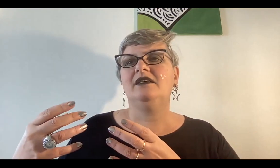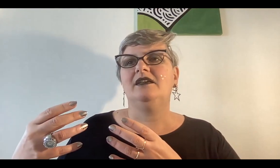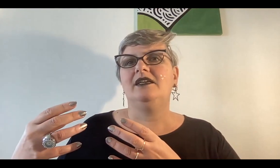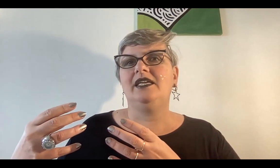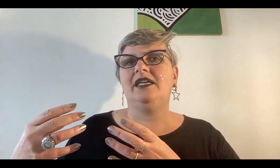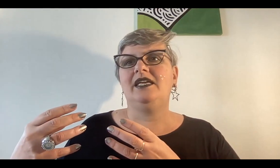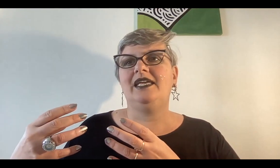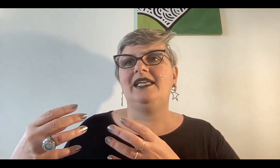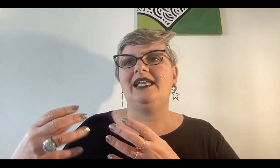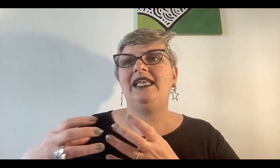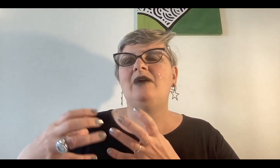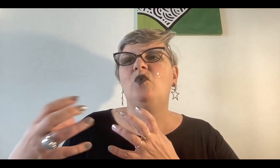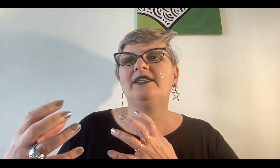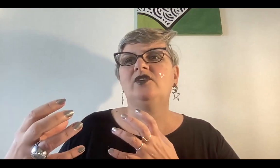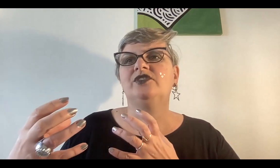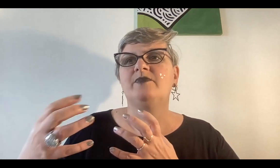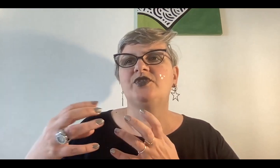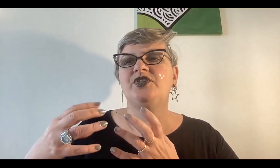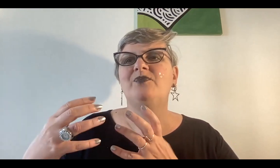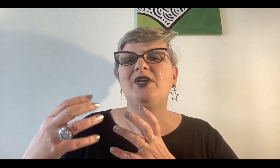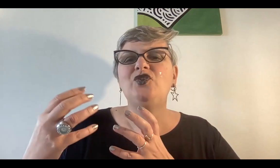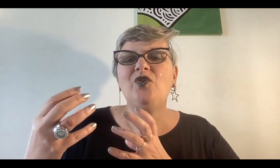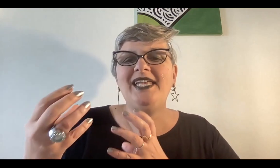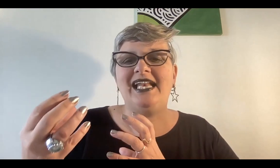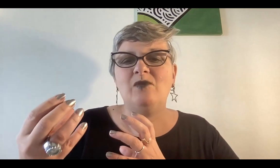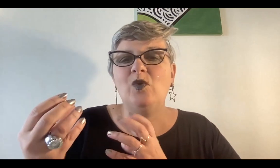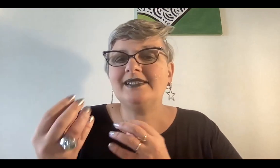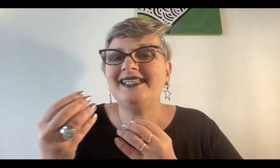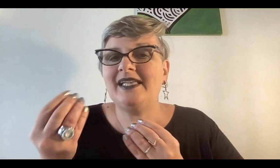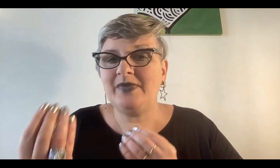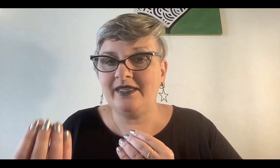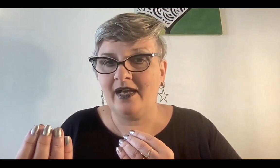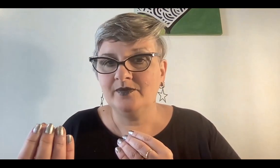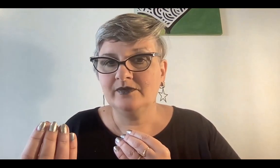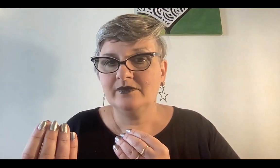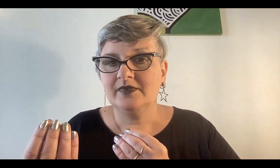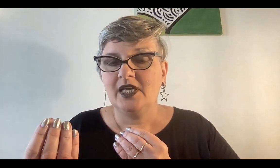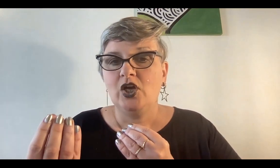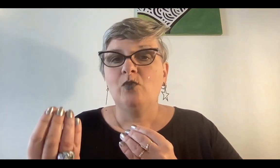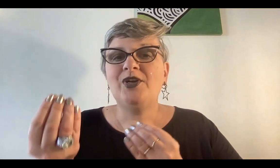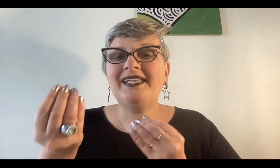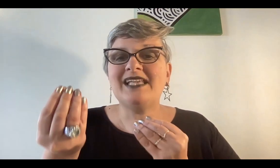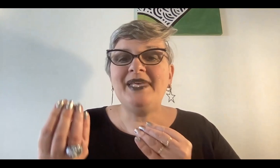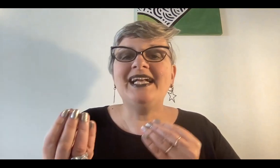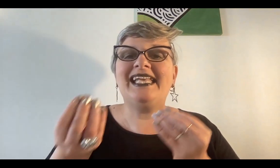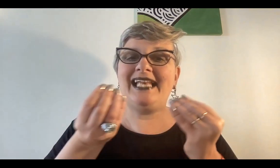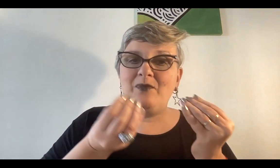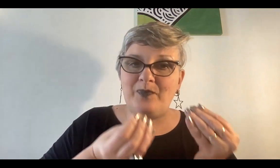la muerte en contraposición. Pero no era la muerte temida, porque sabían que era el